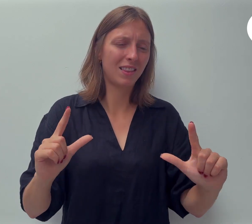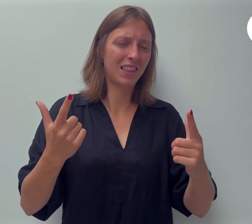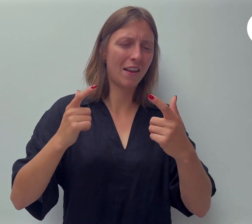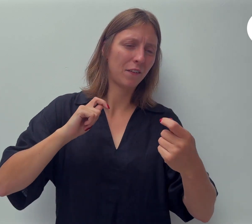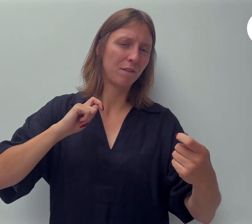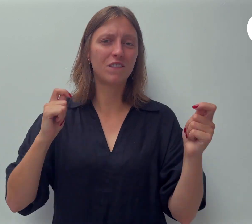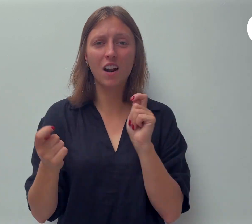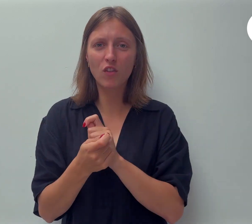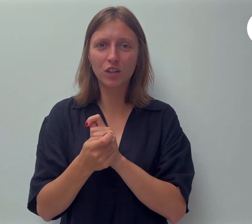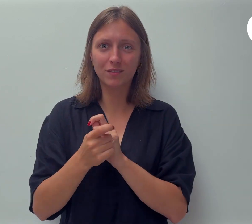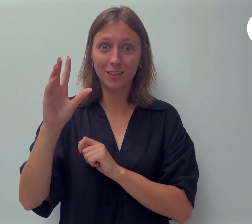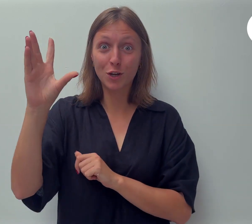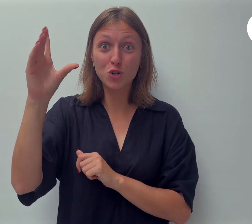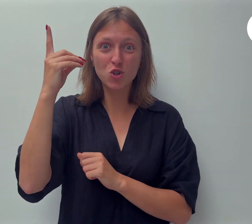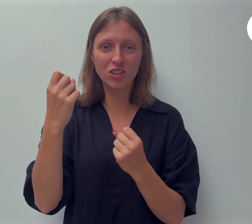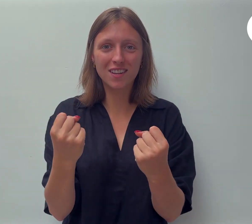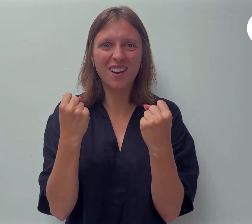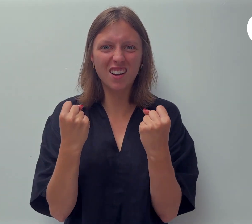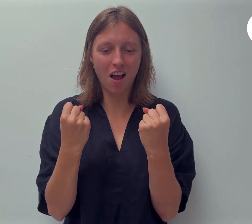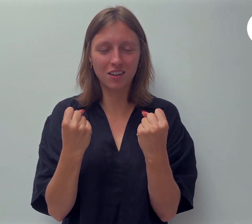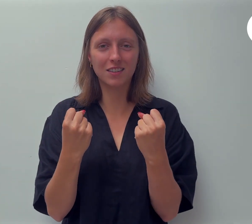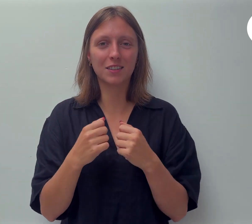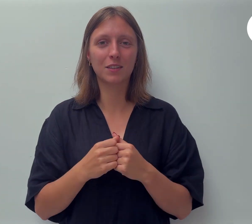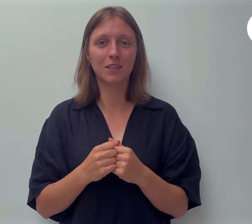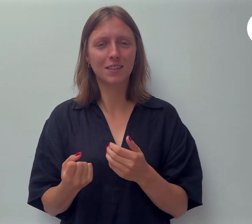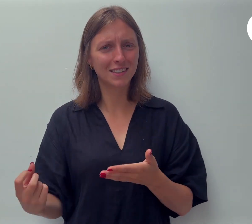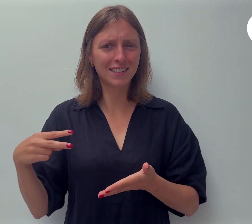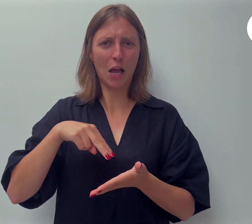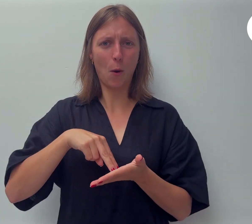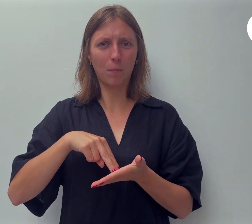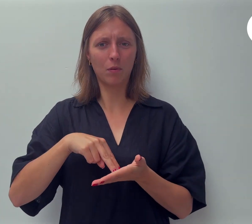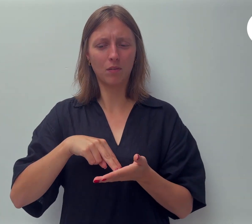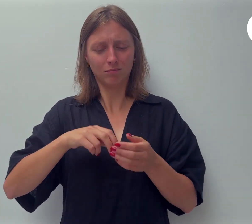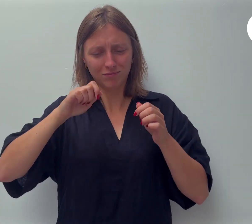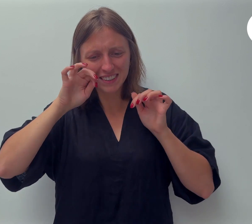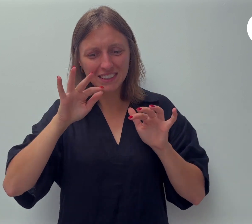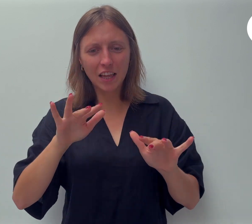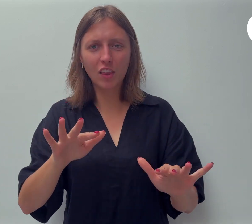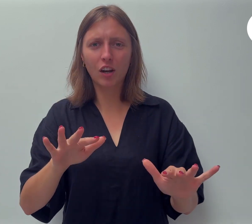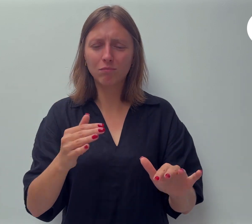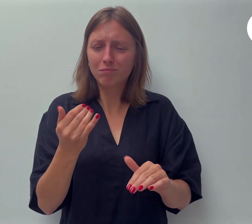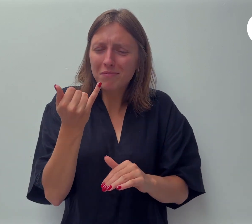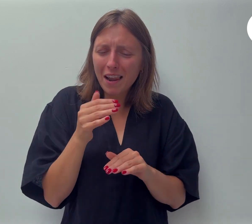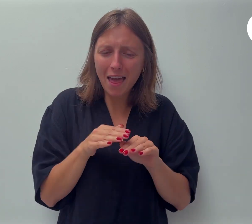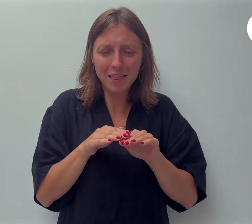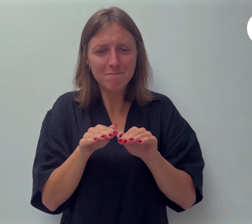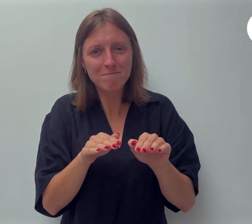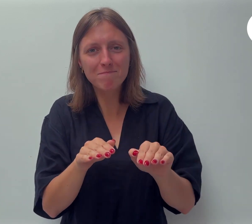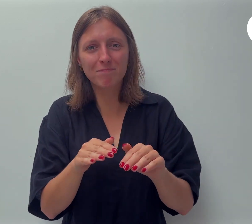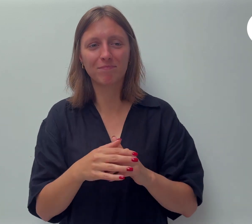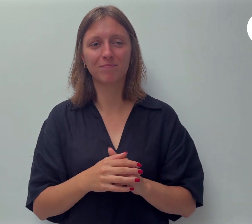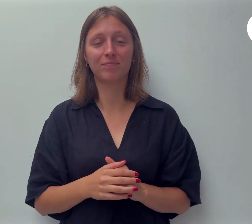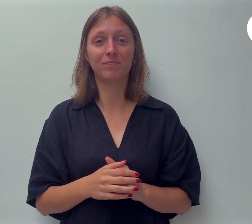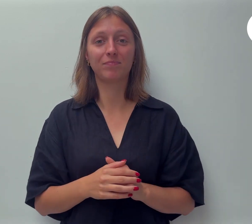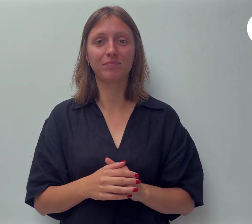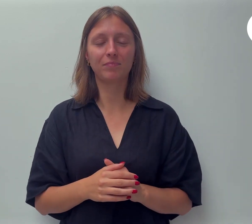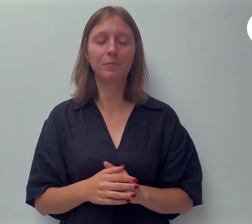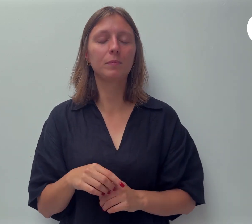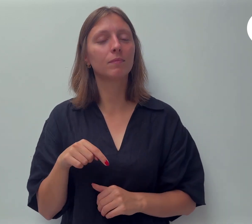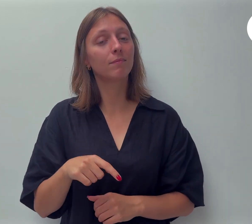van God. Sta op en schitter deze week. Begin met kleine dingen. Deze podcast kun je steeds